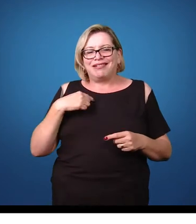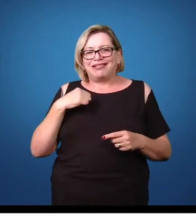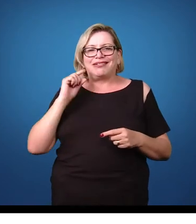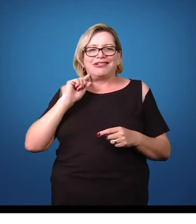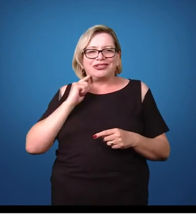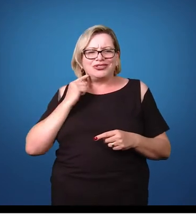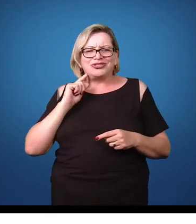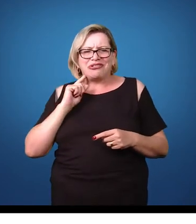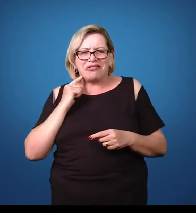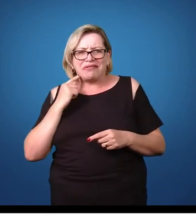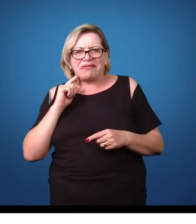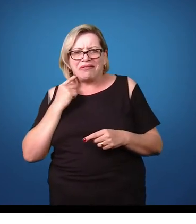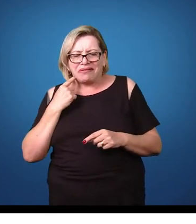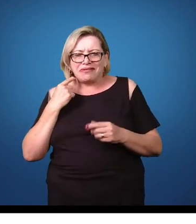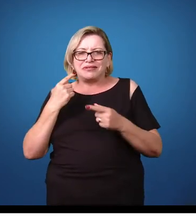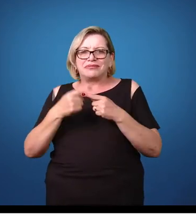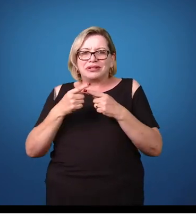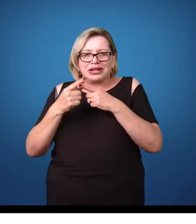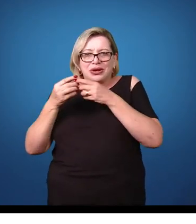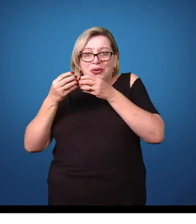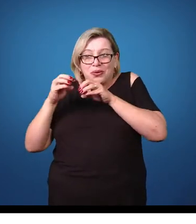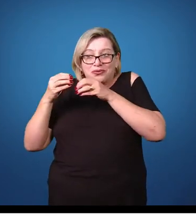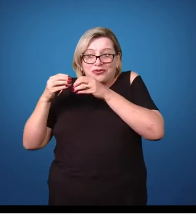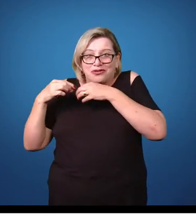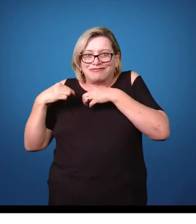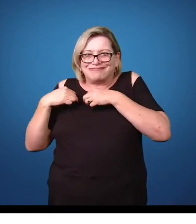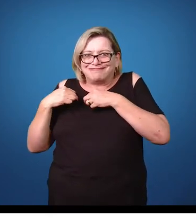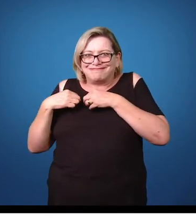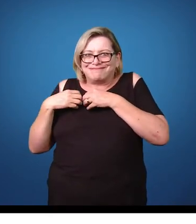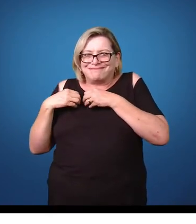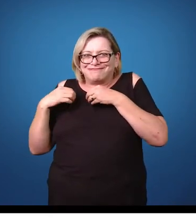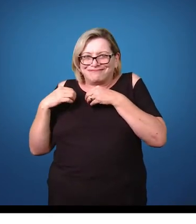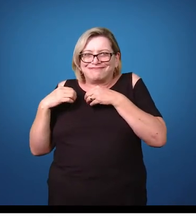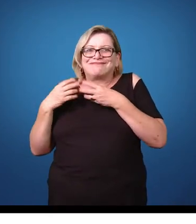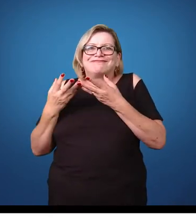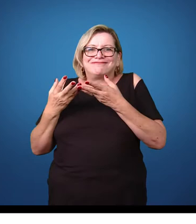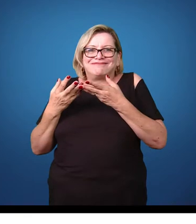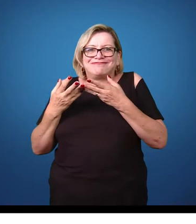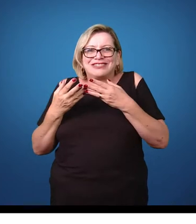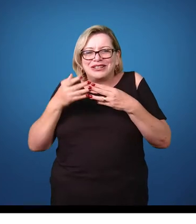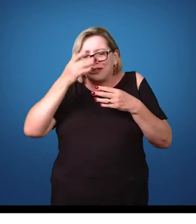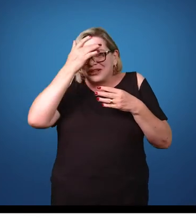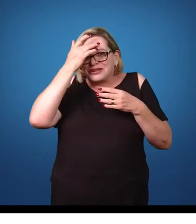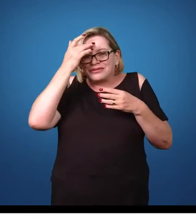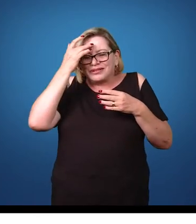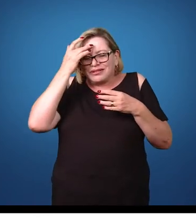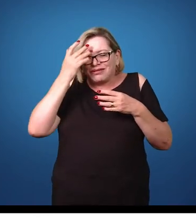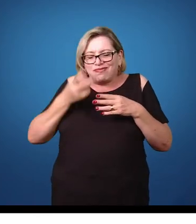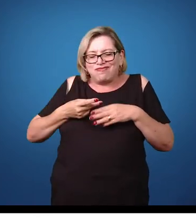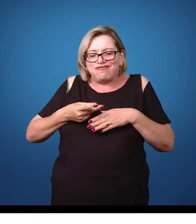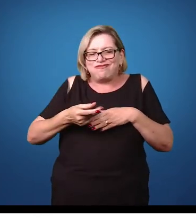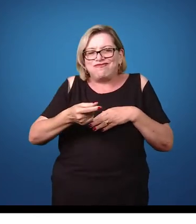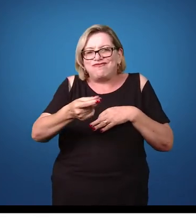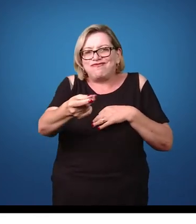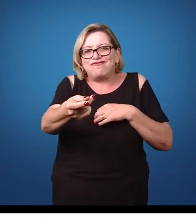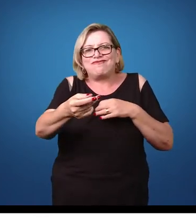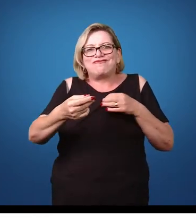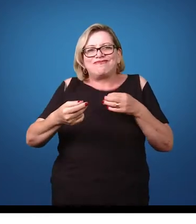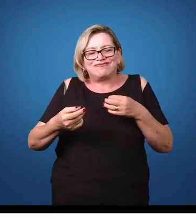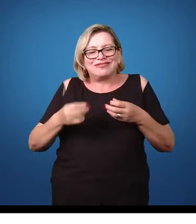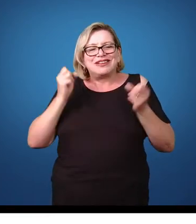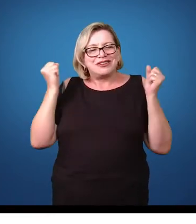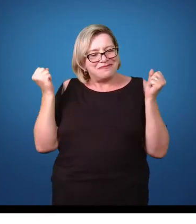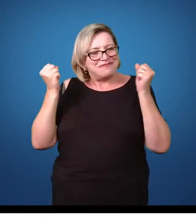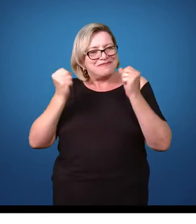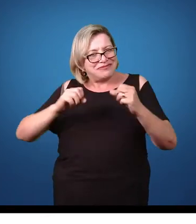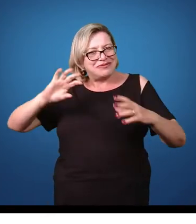muito porque a uvodeposição ocorre nas roupas, e pessoas que ficam muito tempo com uma determinada